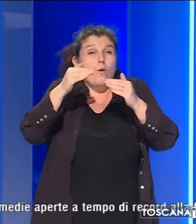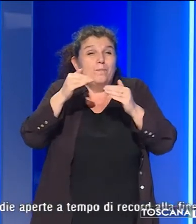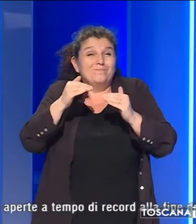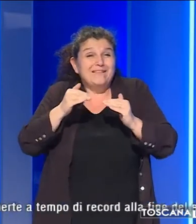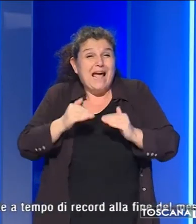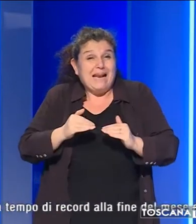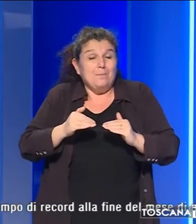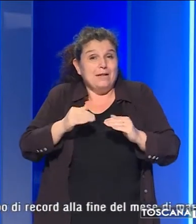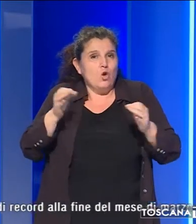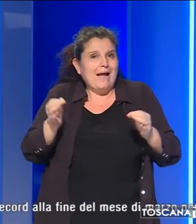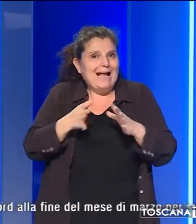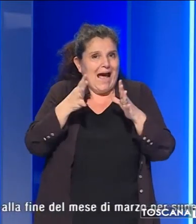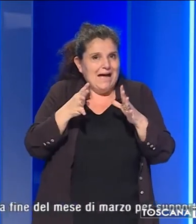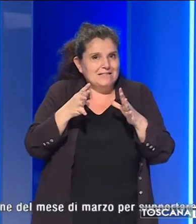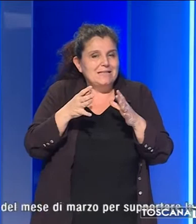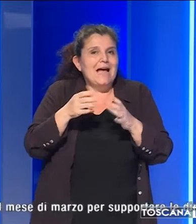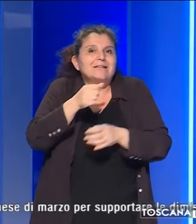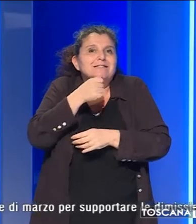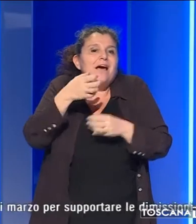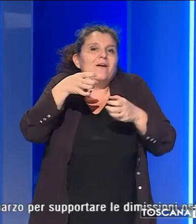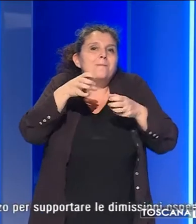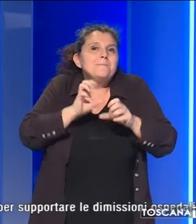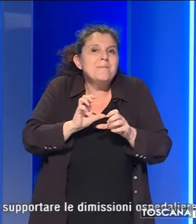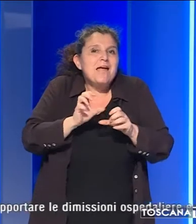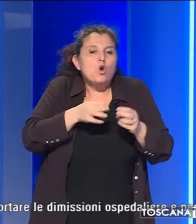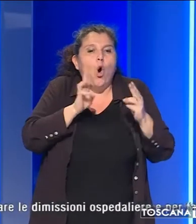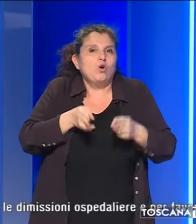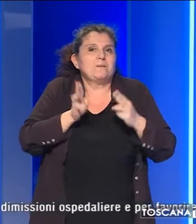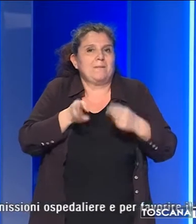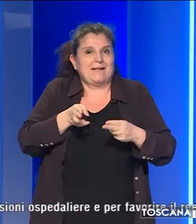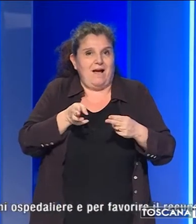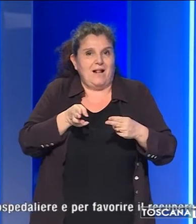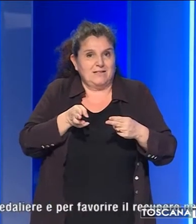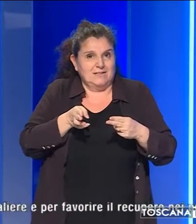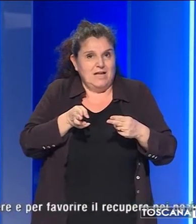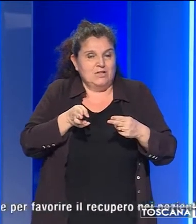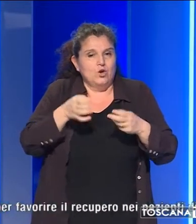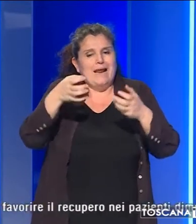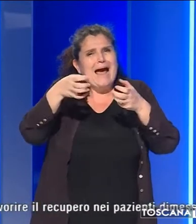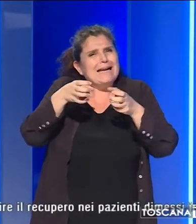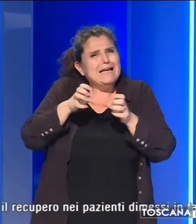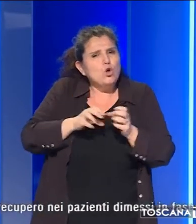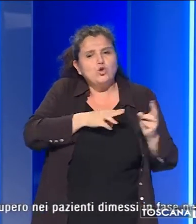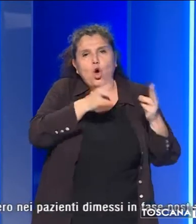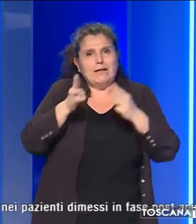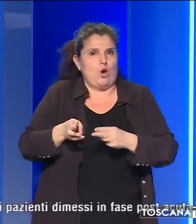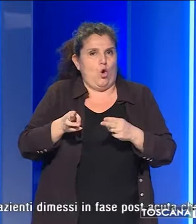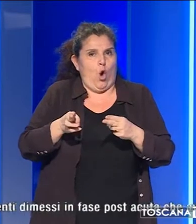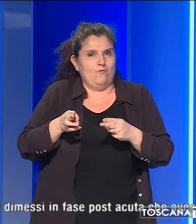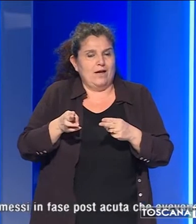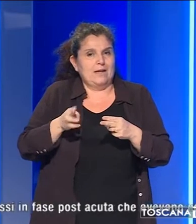conseguente minor necessità di ospedalizzazione ha ridotto i ricoveri nelle cure